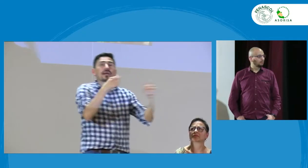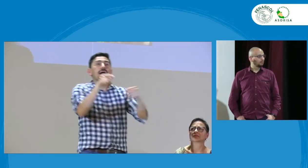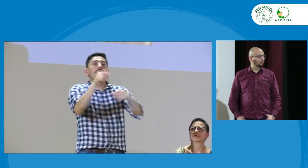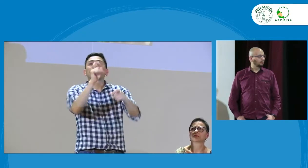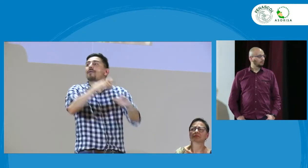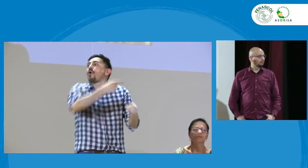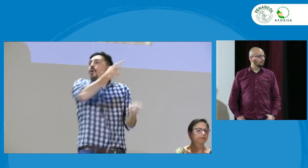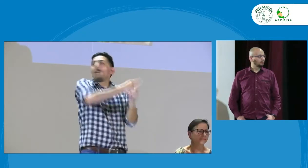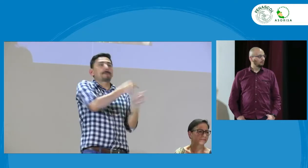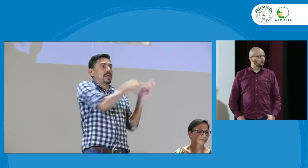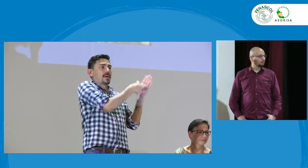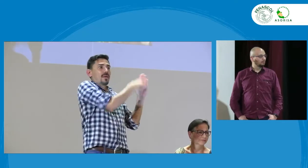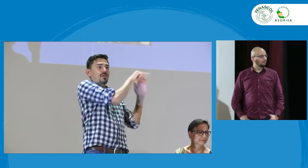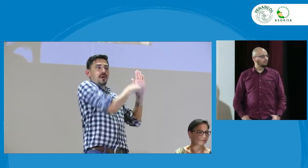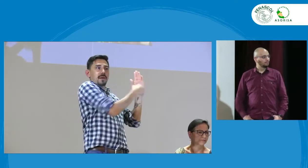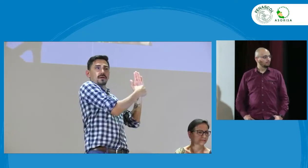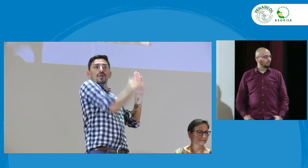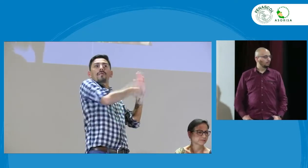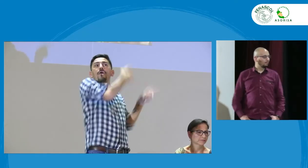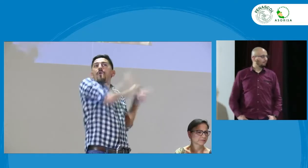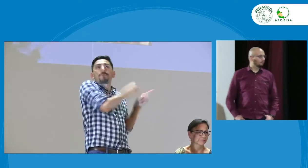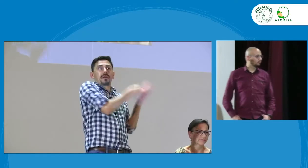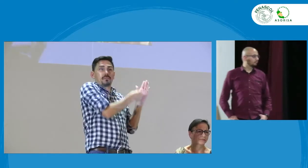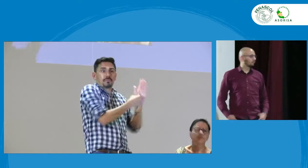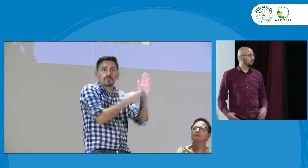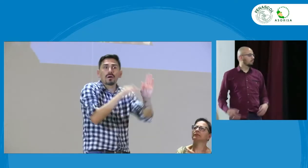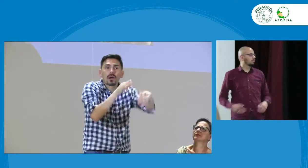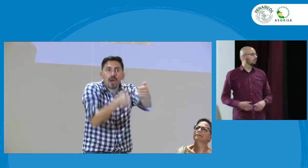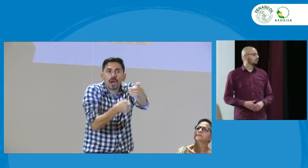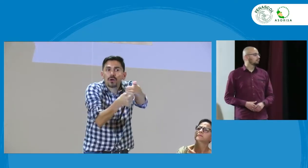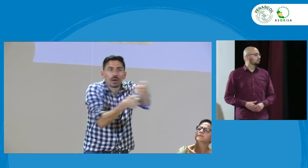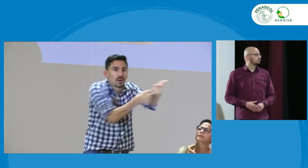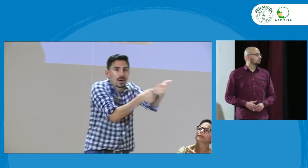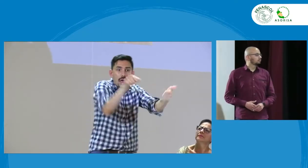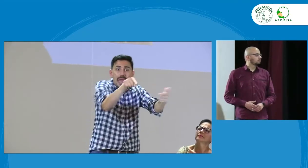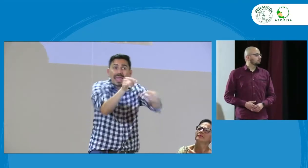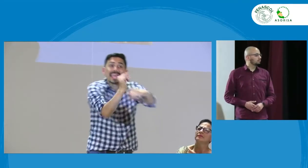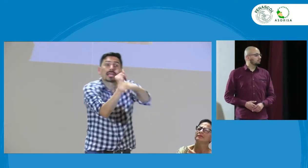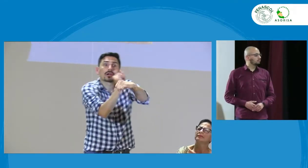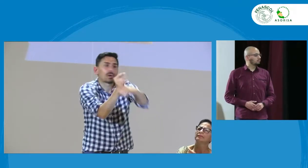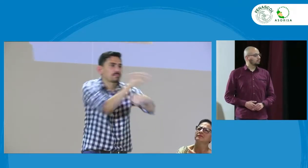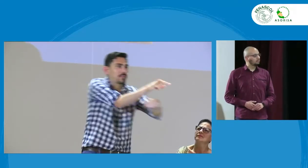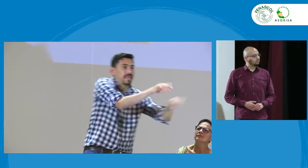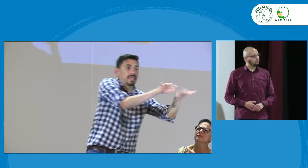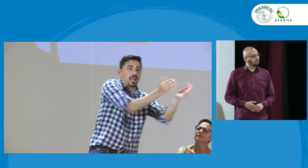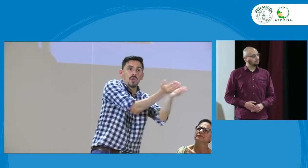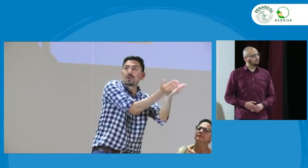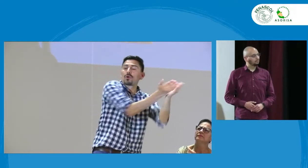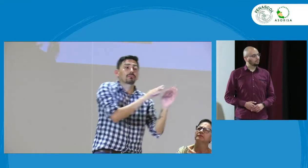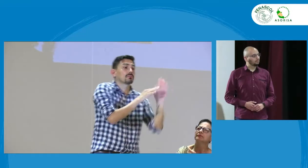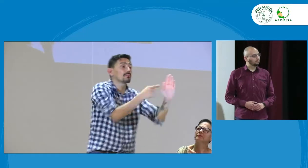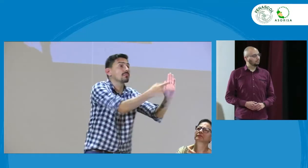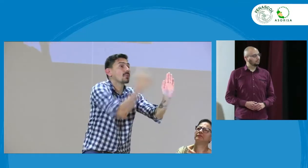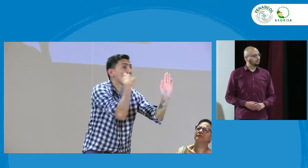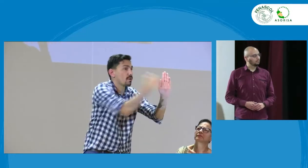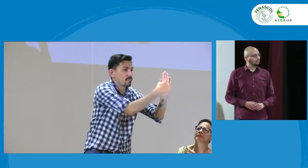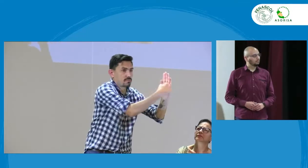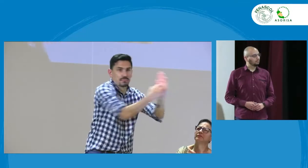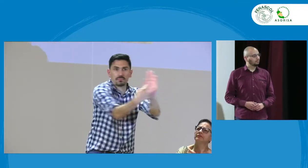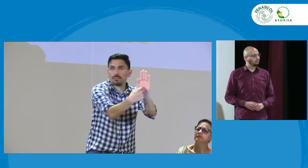ok entonces dando cumplimiento a el decreto como tal se está haciendo esas asesorías en las diferentes instituciones